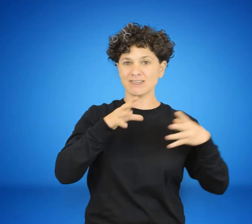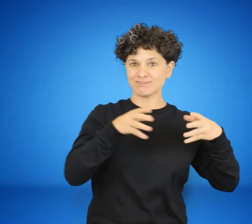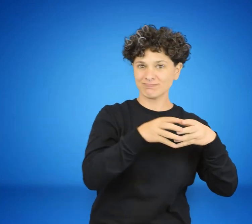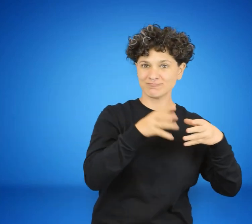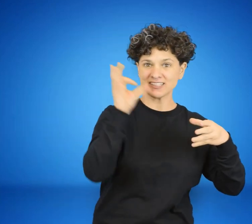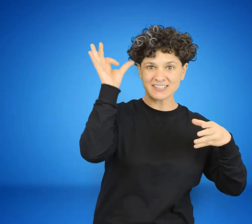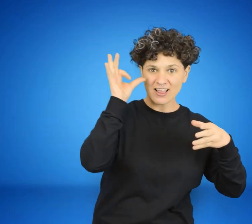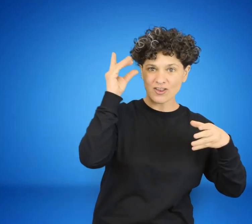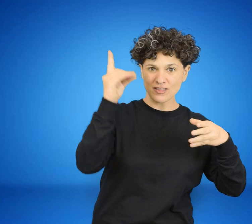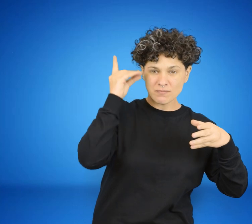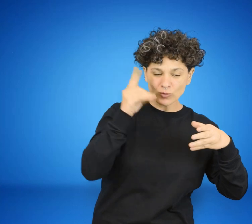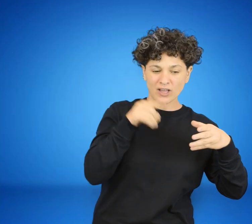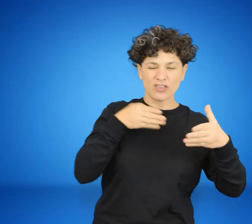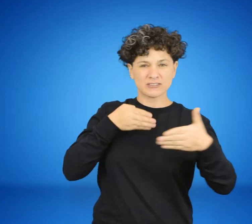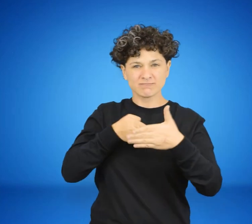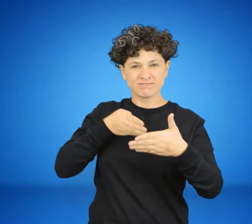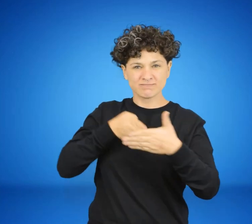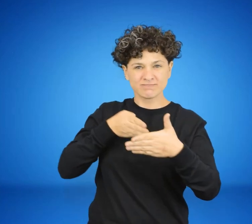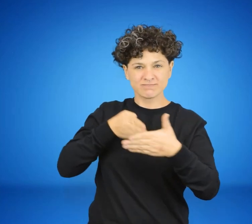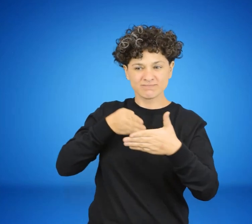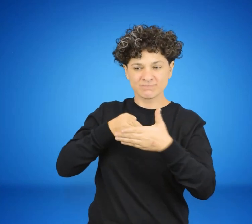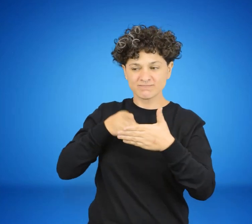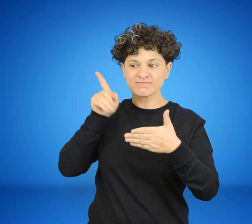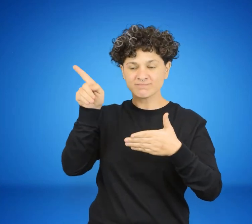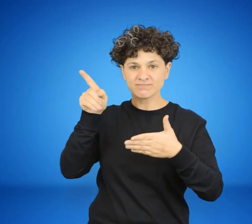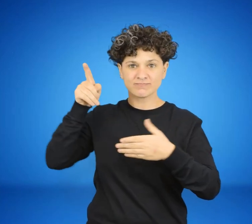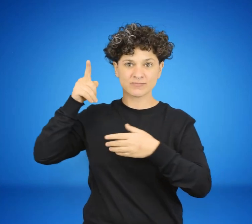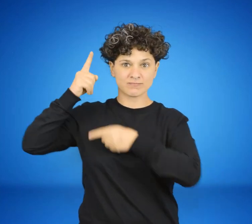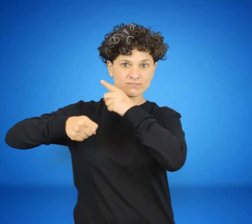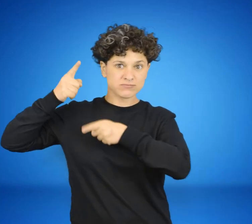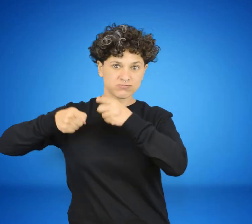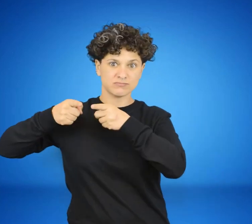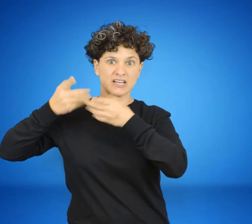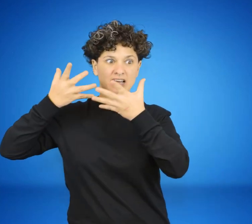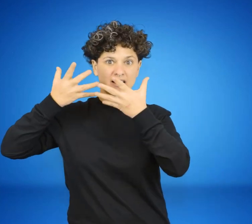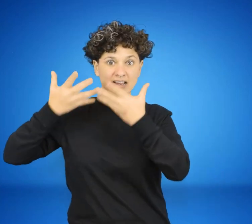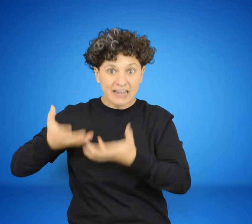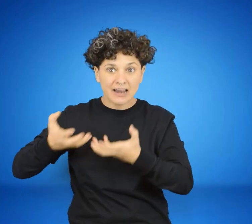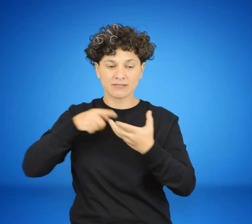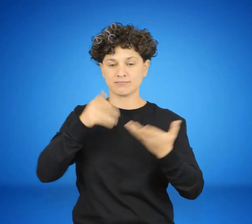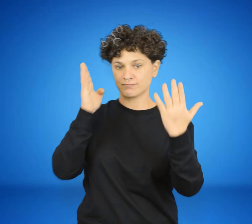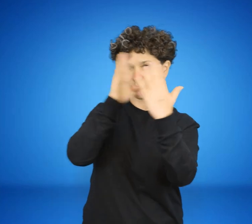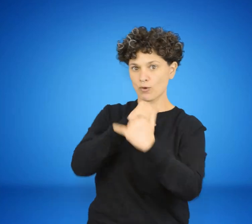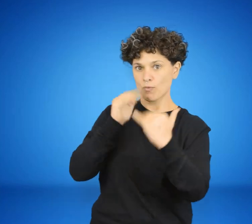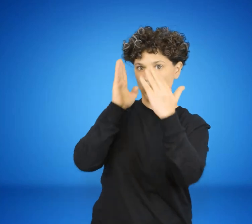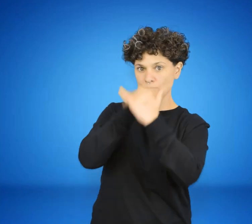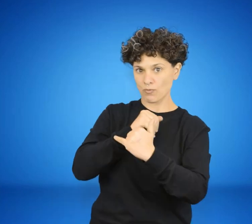convertido a la vez en un escollo para el desarrollo de la tarea que el poder ejecutivo y las fuerzas